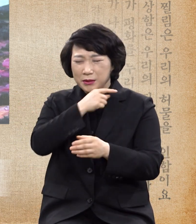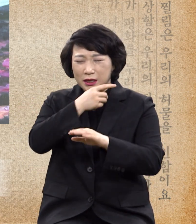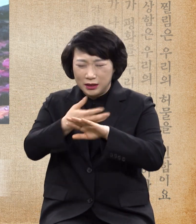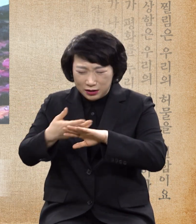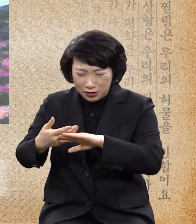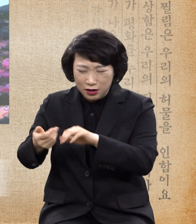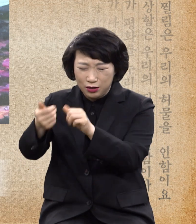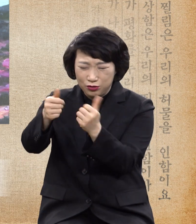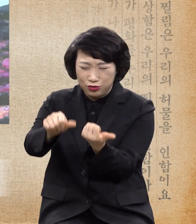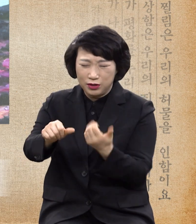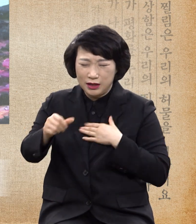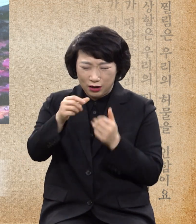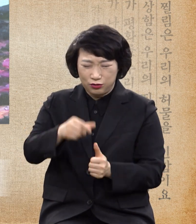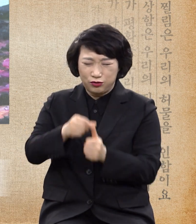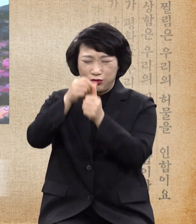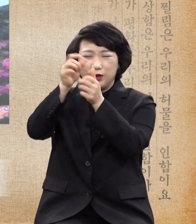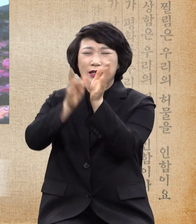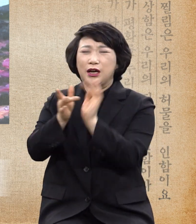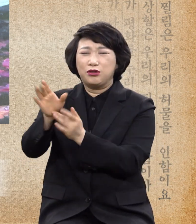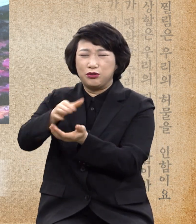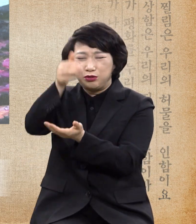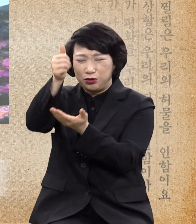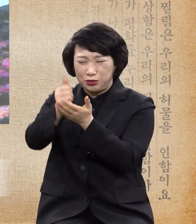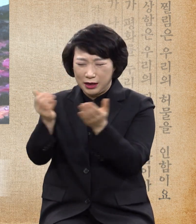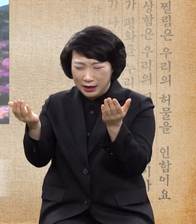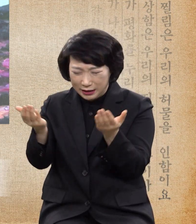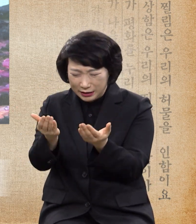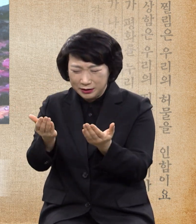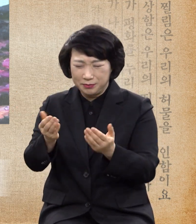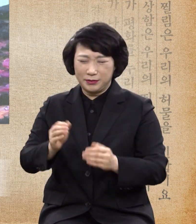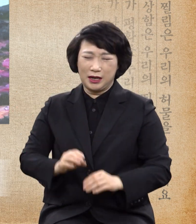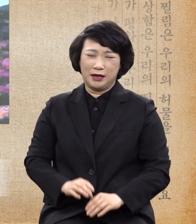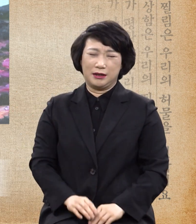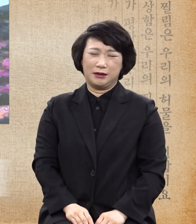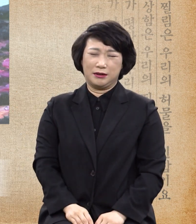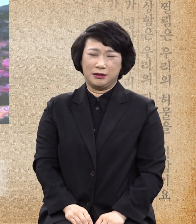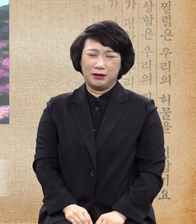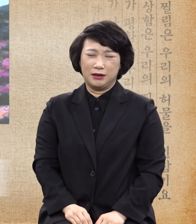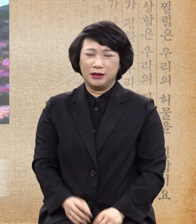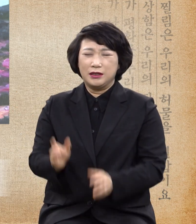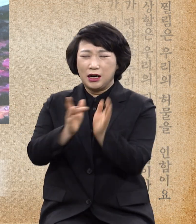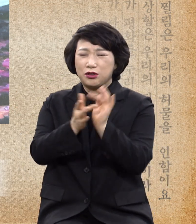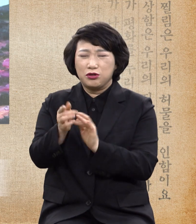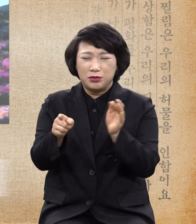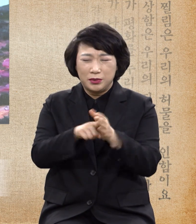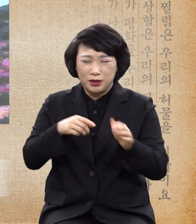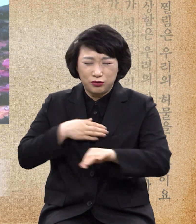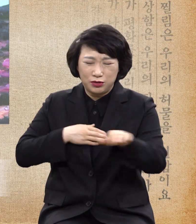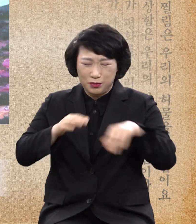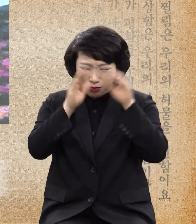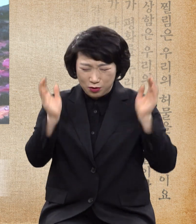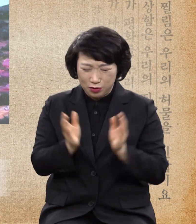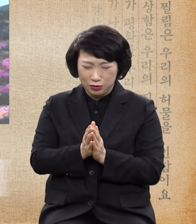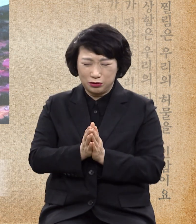주고 구원하신 예수의 사역이오 예수 믿는 모든 이들이 실천해야 할